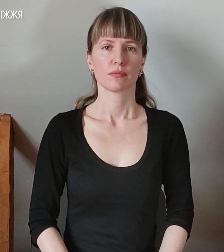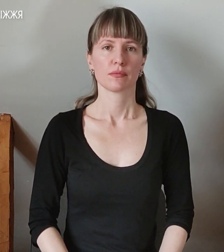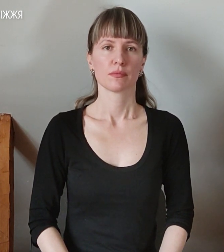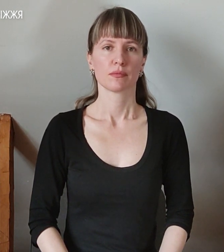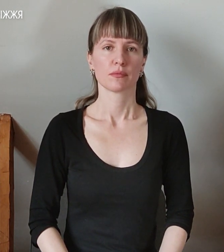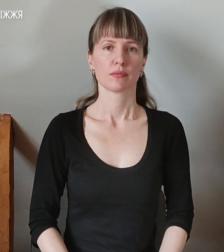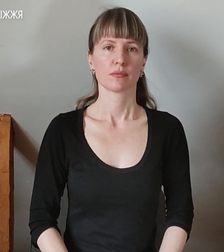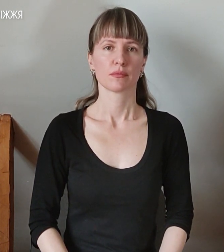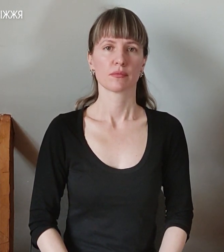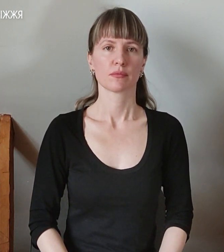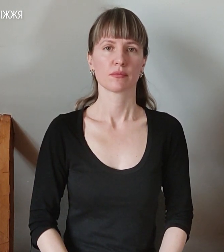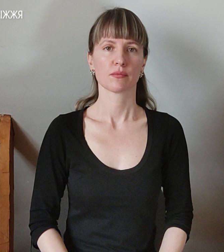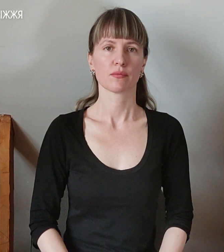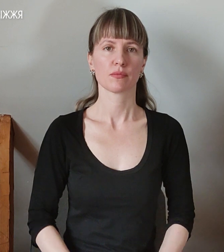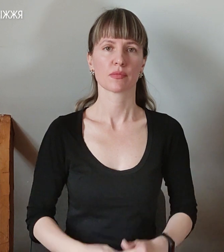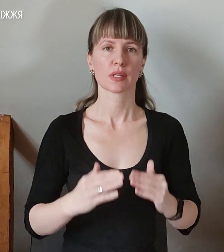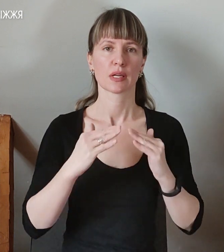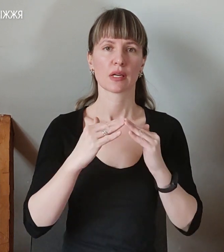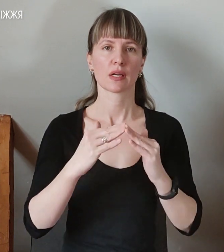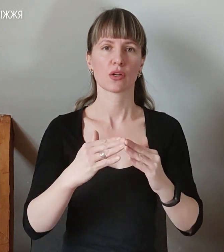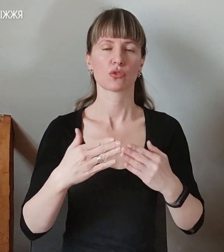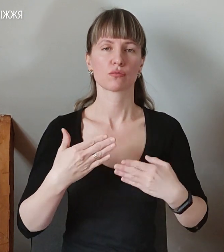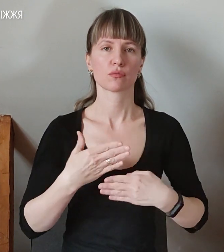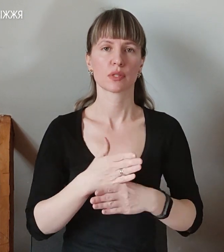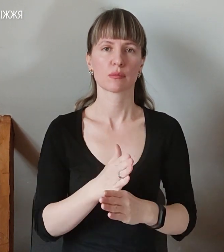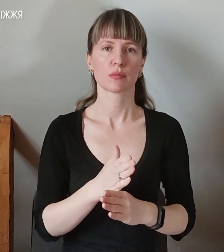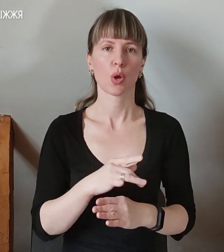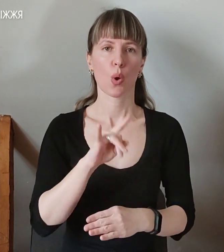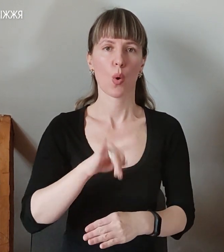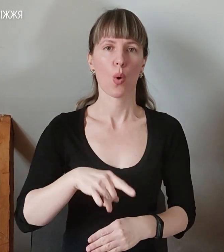Крышу розбила, окна повилетали.